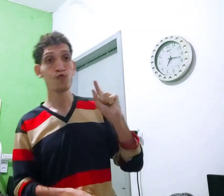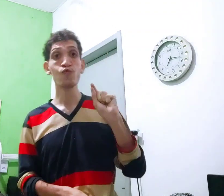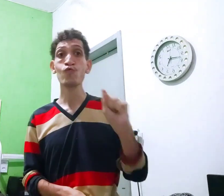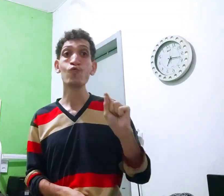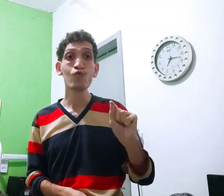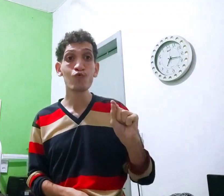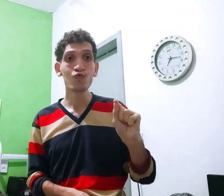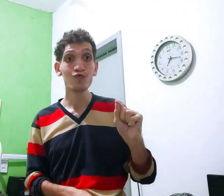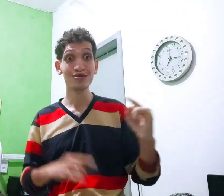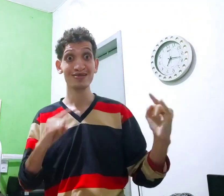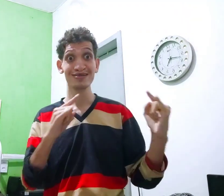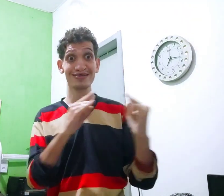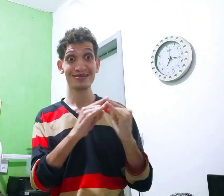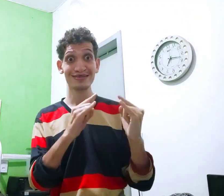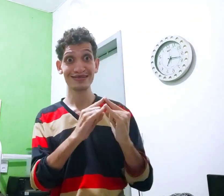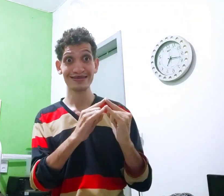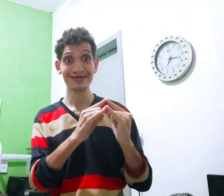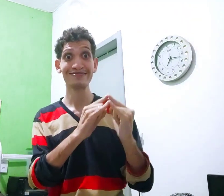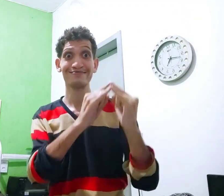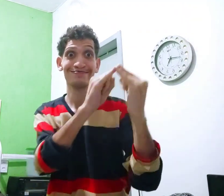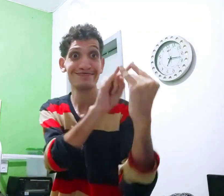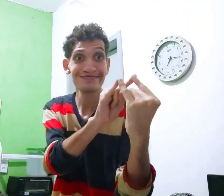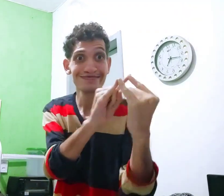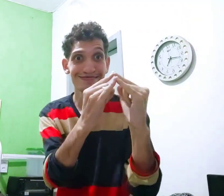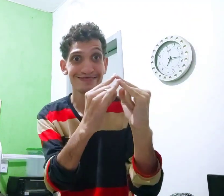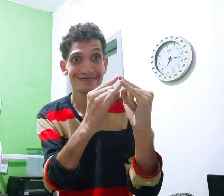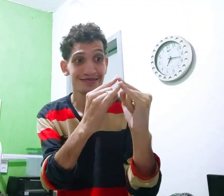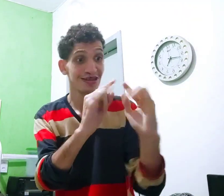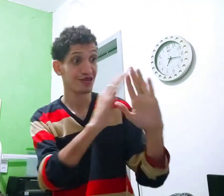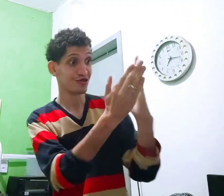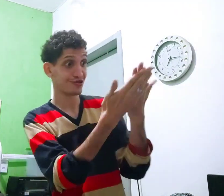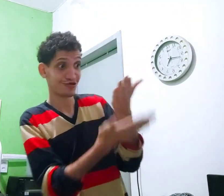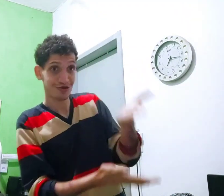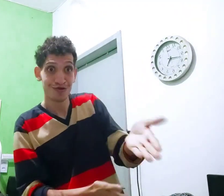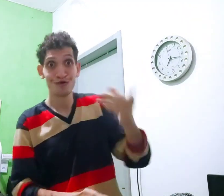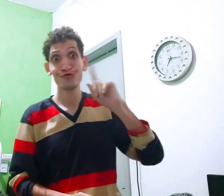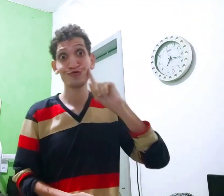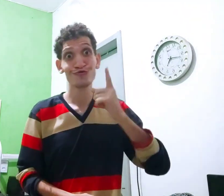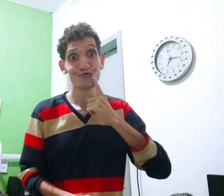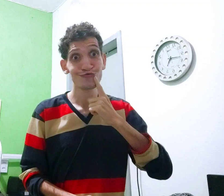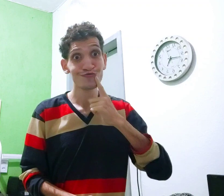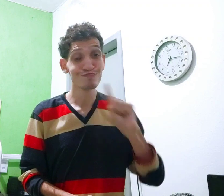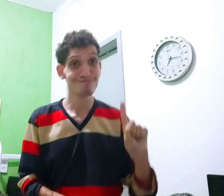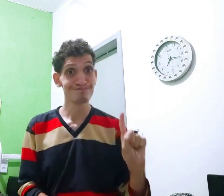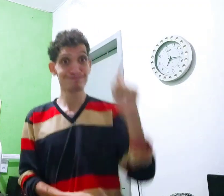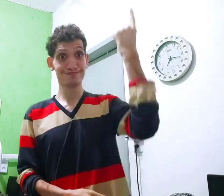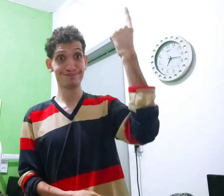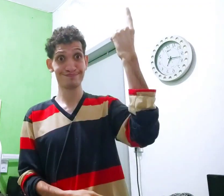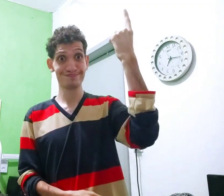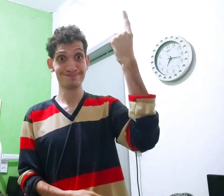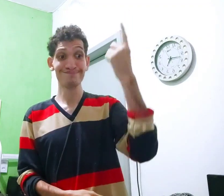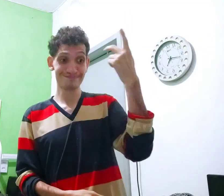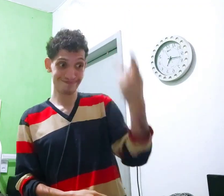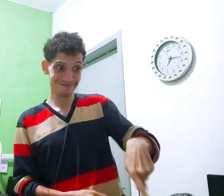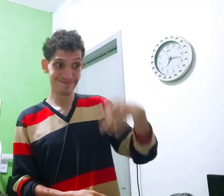originou o quê? O Inês. Escola de surdos. Primeira